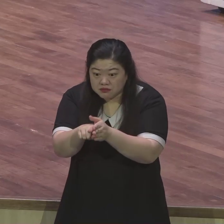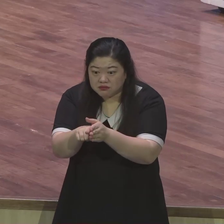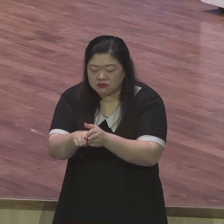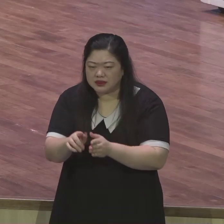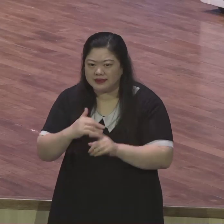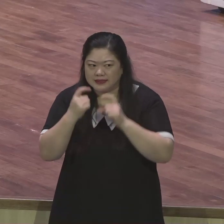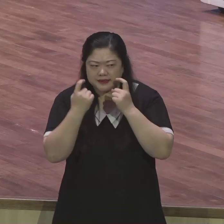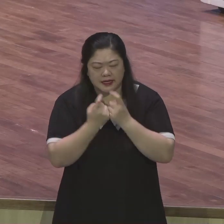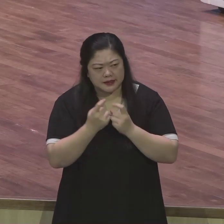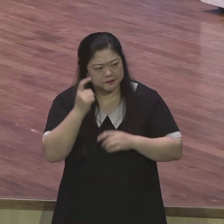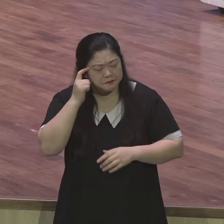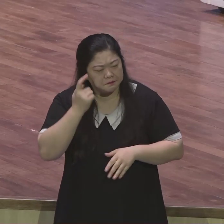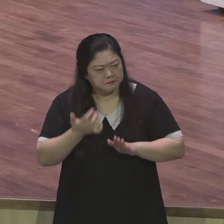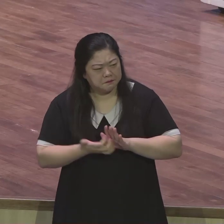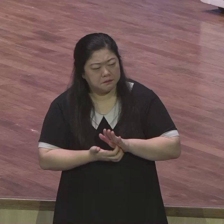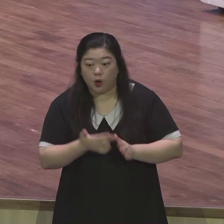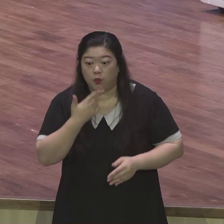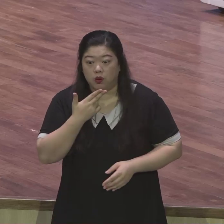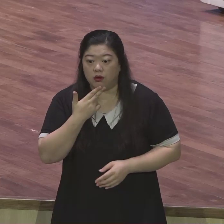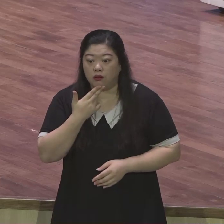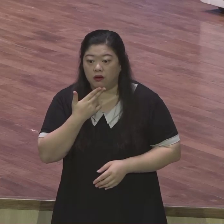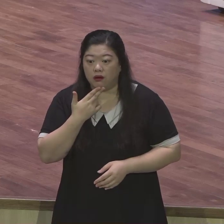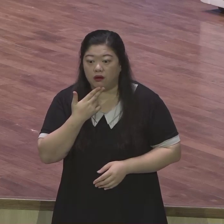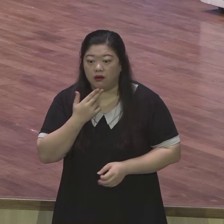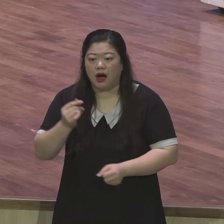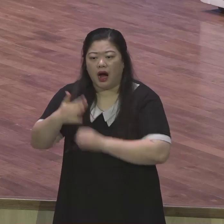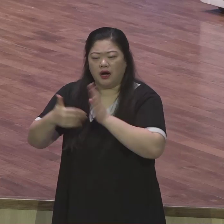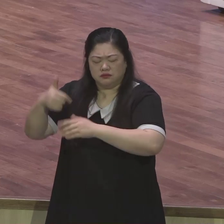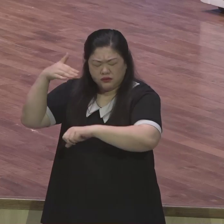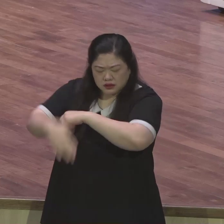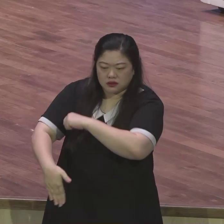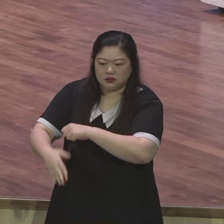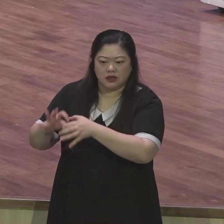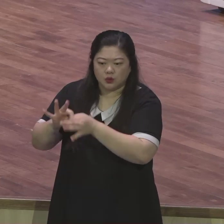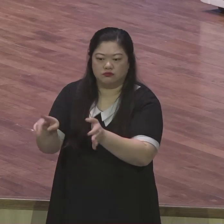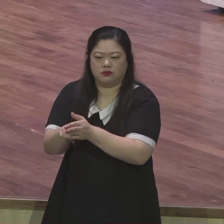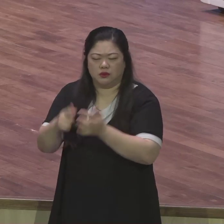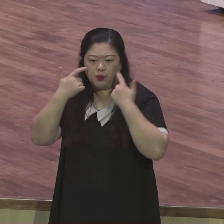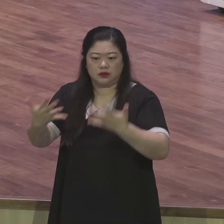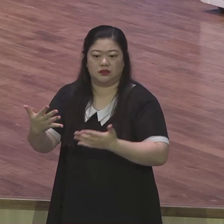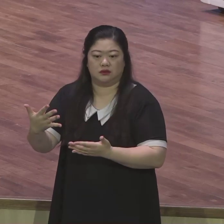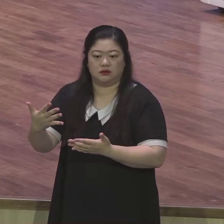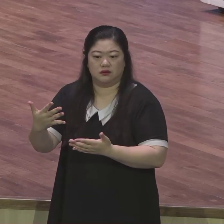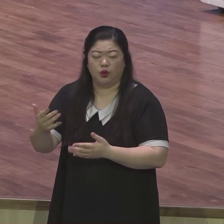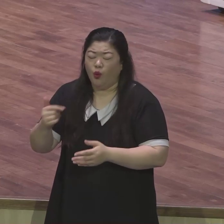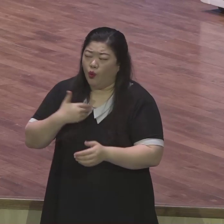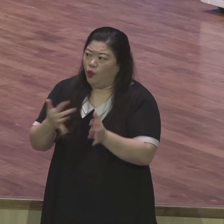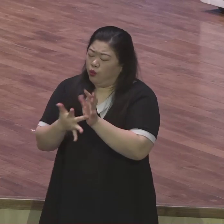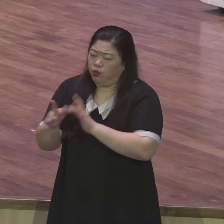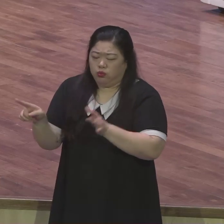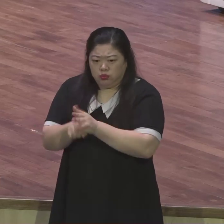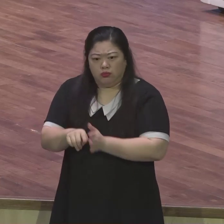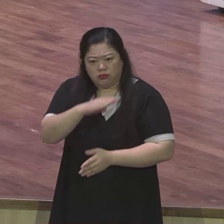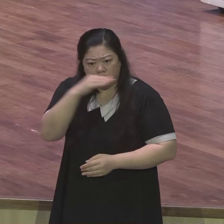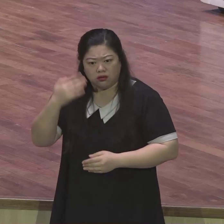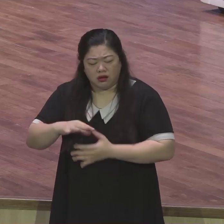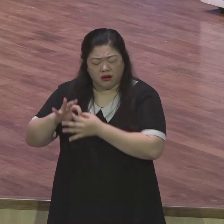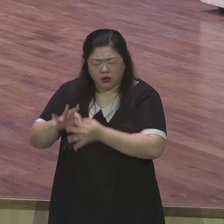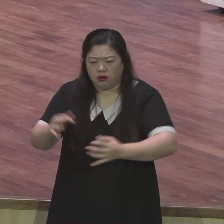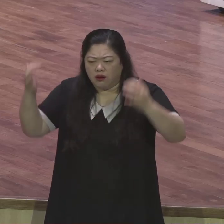하나님 보실 때 너무 아름다운 사람들이었어요 그런데 계속 어려움이 오는 겁니다 단순한 어려움이 아니에요 큰 싸움 여러분 성경에서 크다고